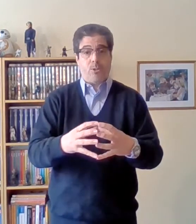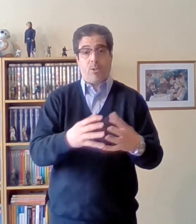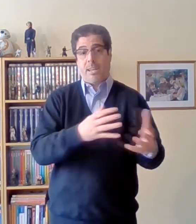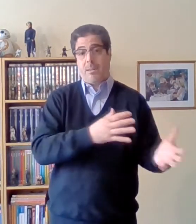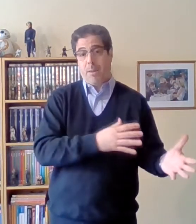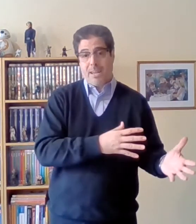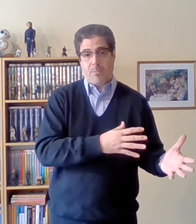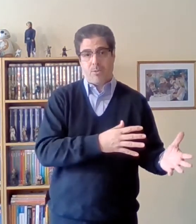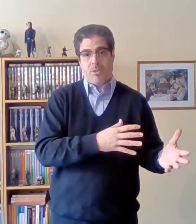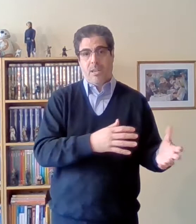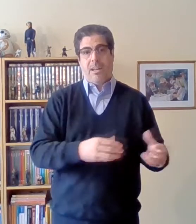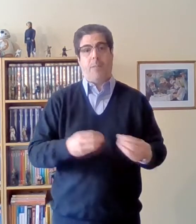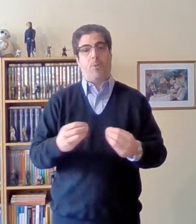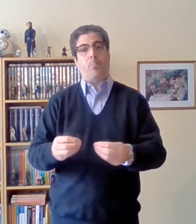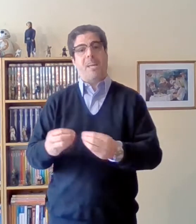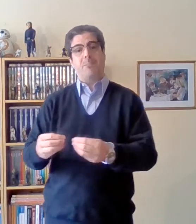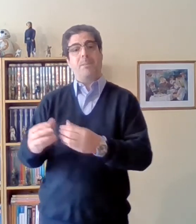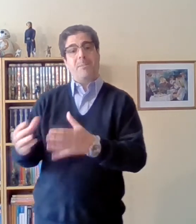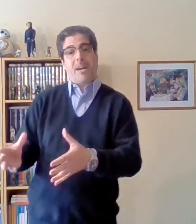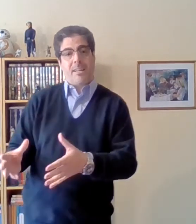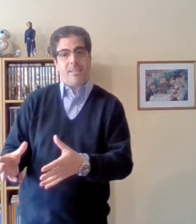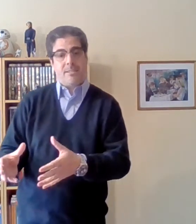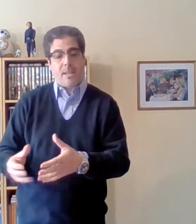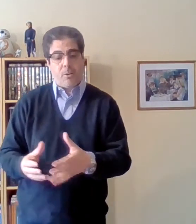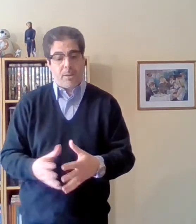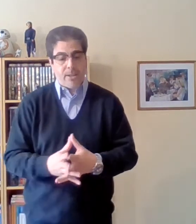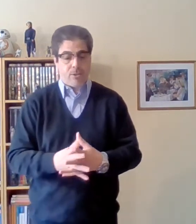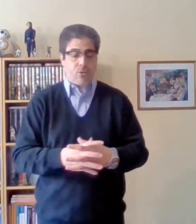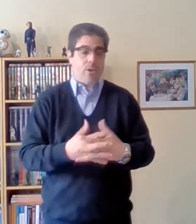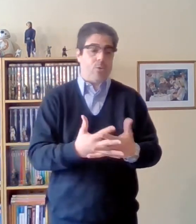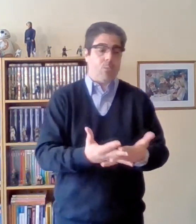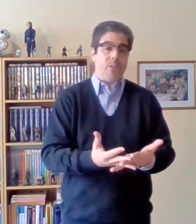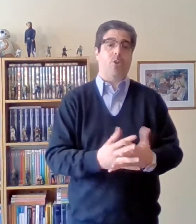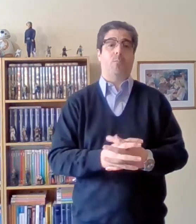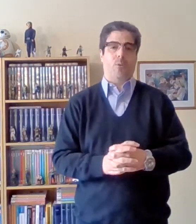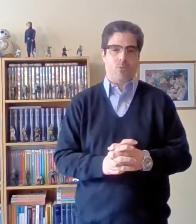lo que ya explicamos la propiedad privada de los medios o instrumentos de producción